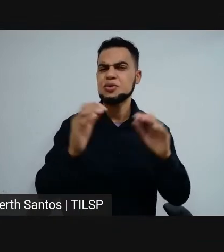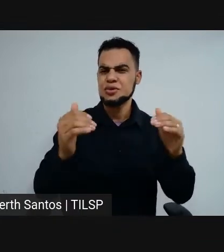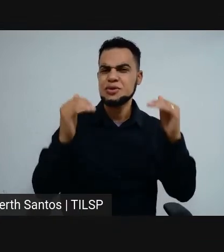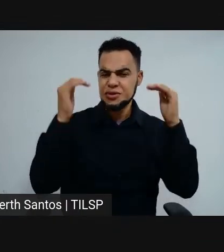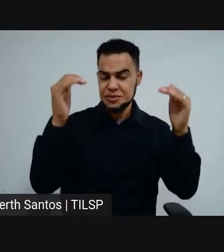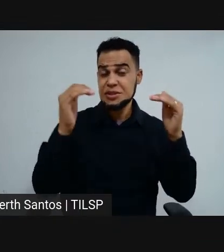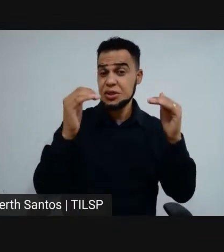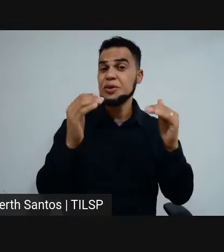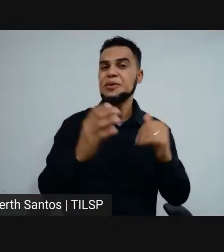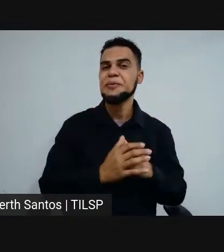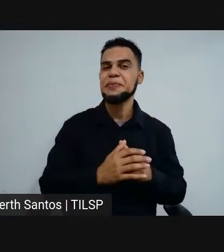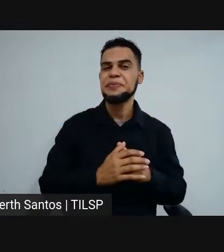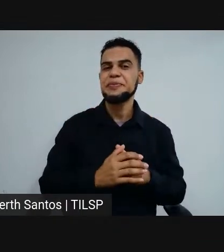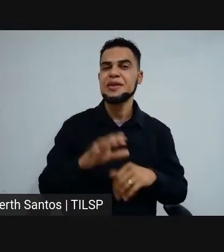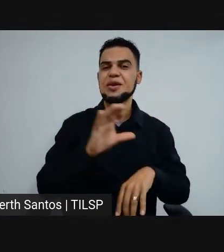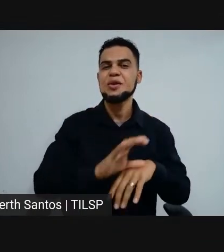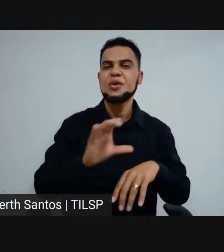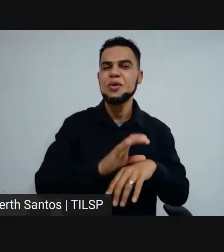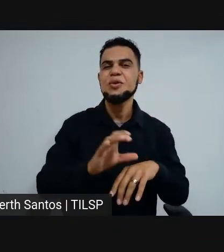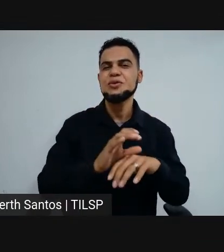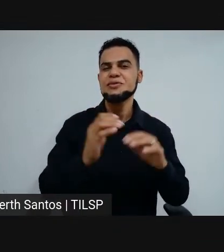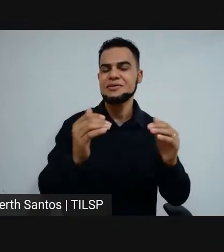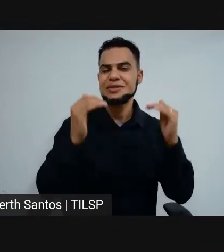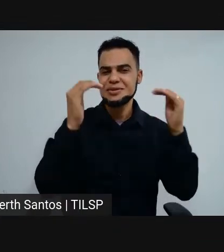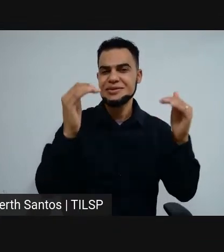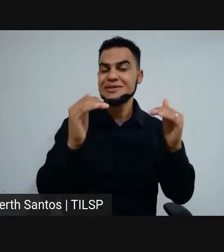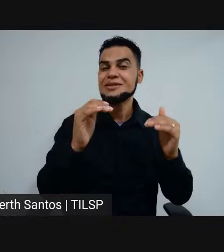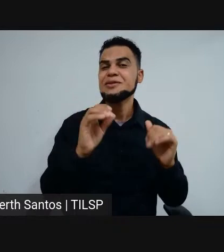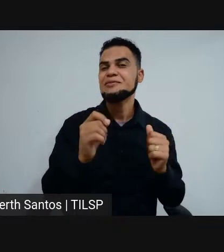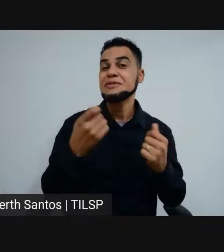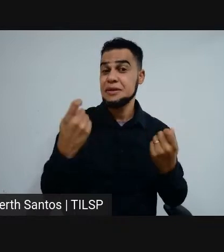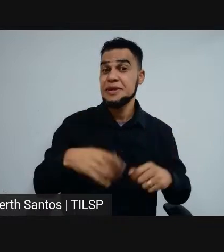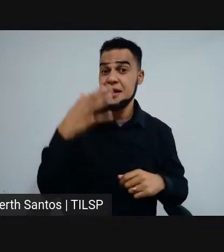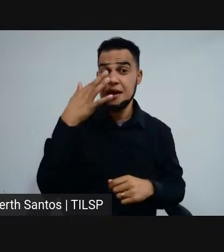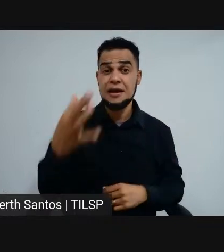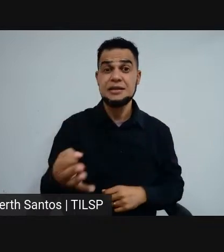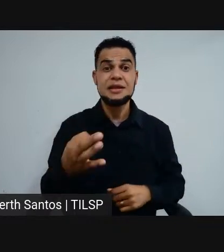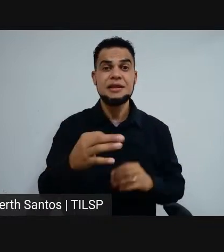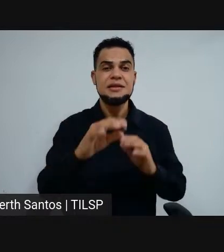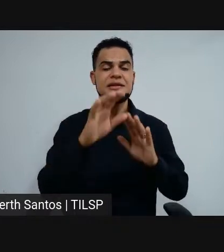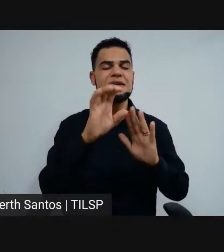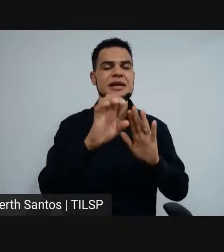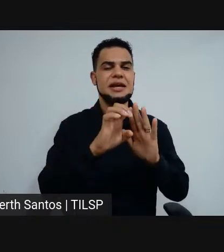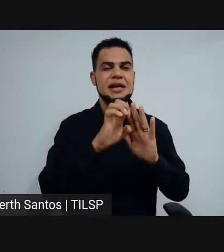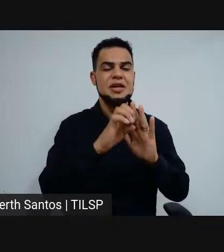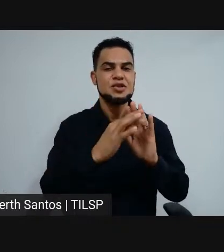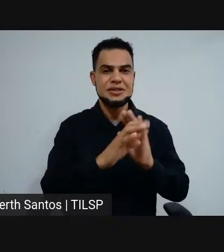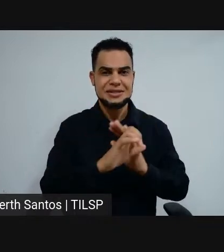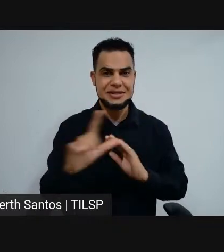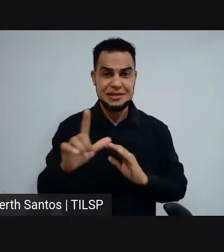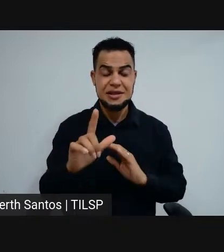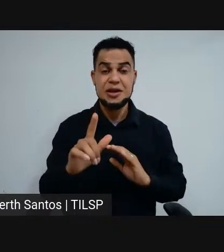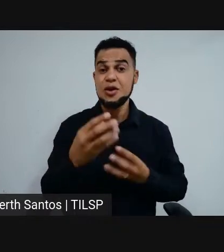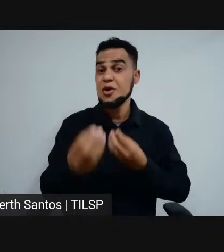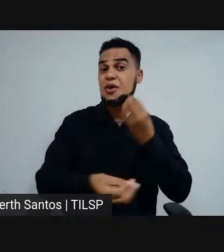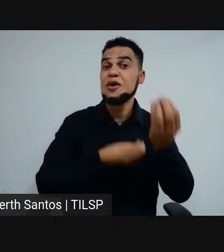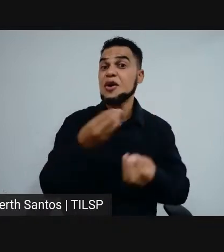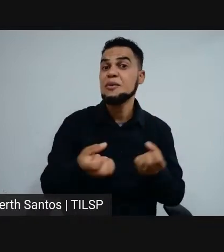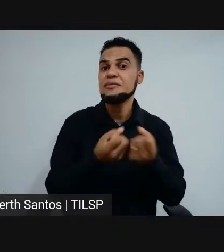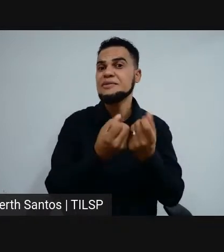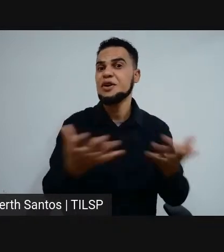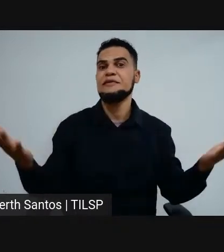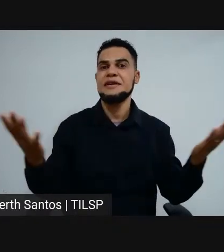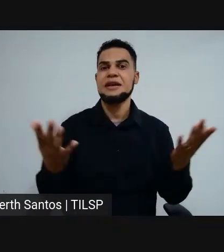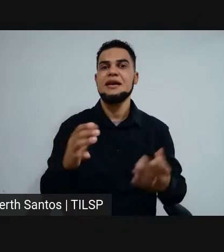ou seja, aos nossos cursos de graduação, você deve ficar atento ao edital, à forma de como vão ser ofertadas essas